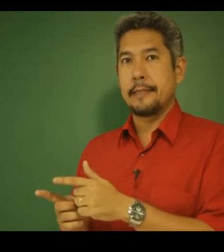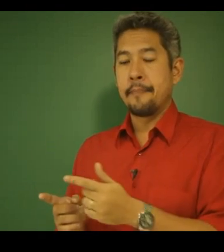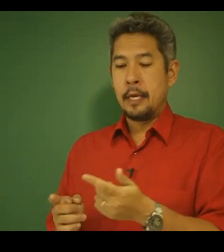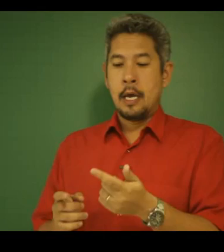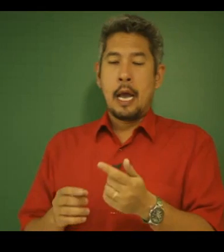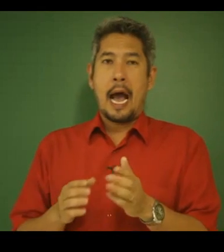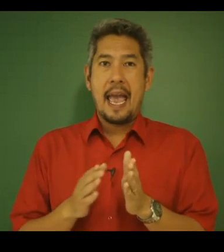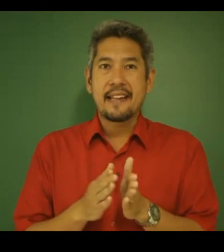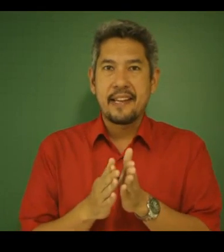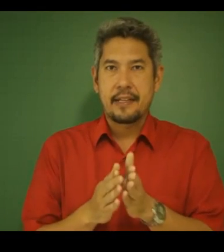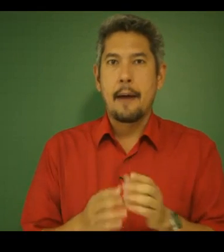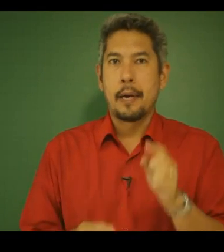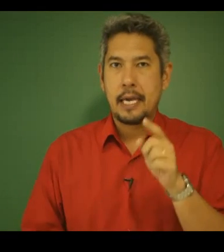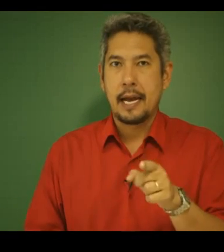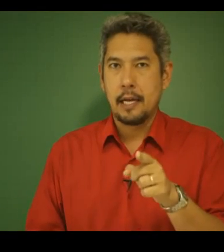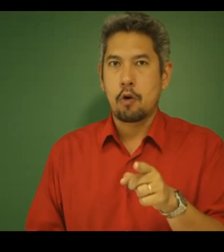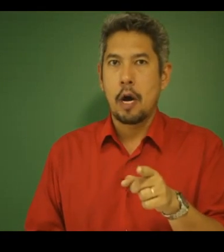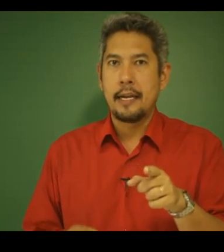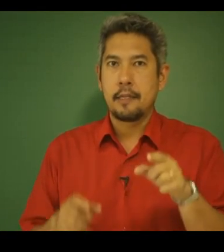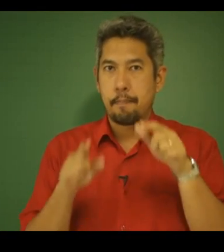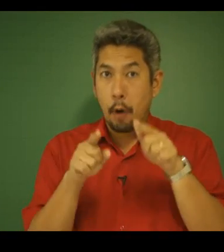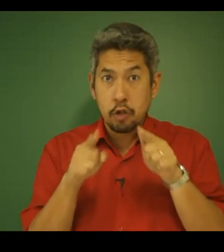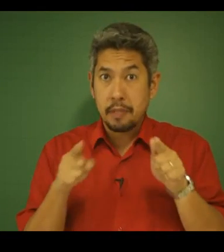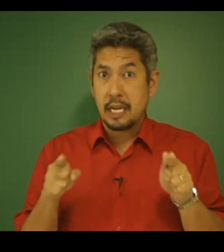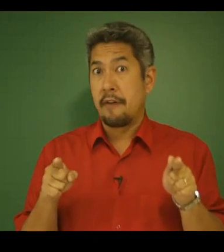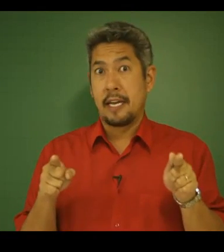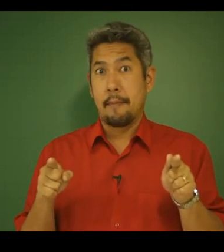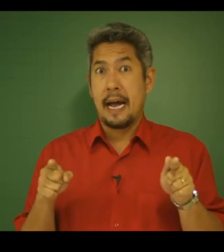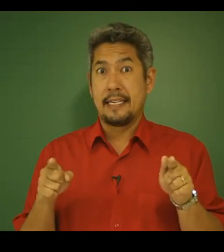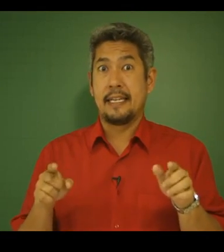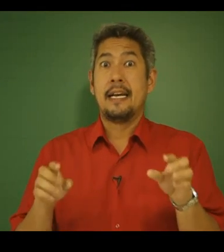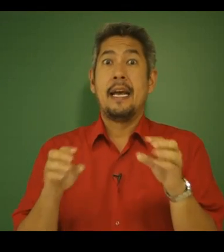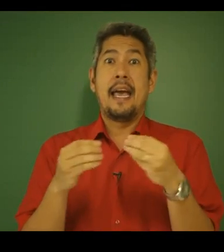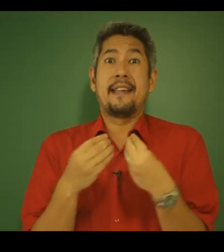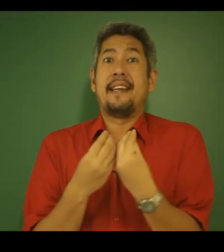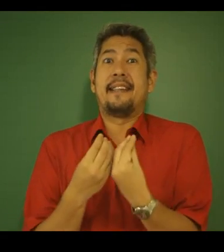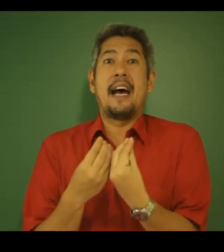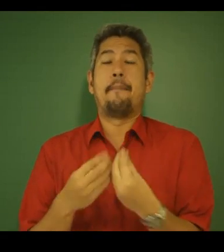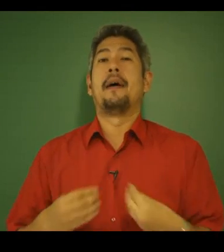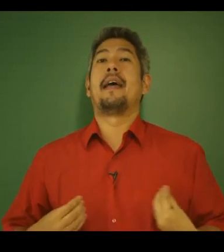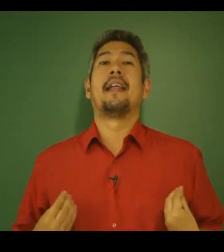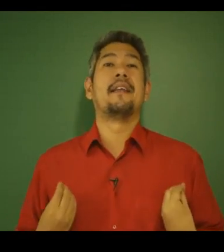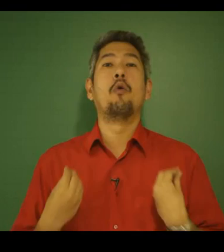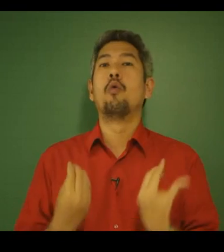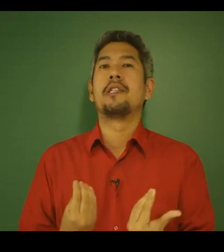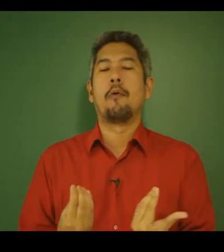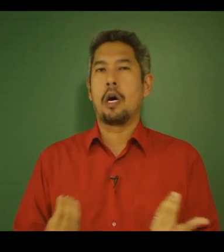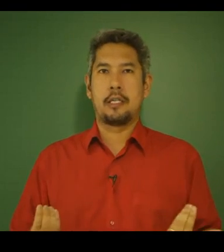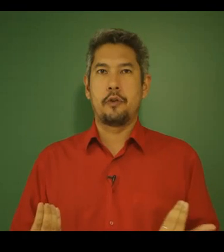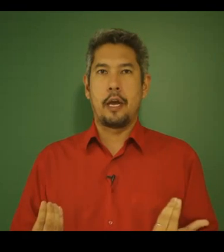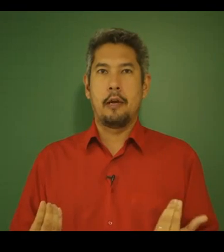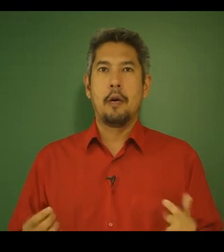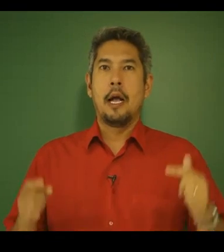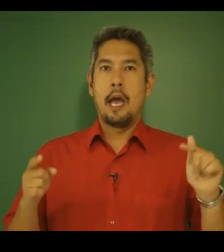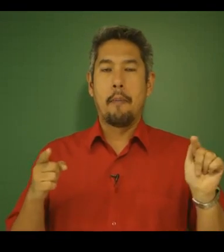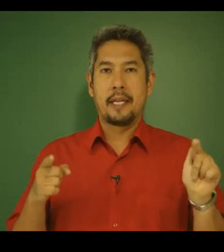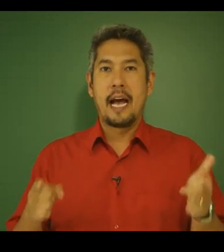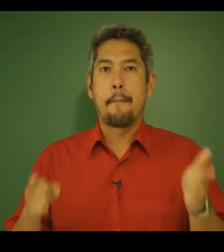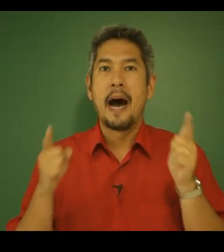Essa etapa que é a glicólise, pode observar na imagem, essa etapa, ela não usa o oxigênio. É uma etapa